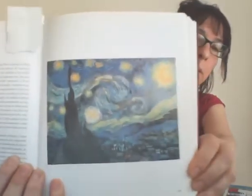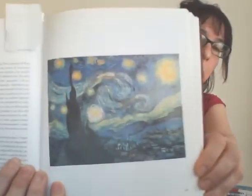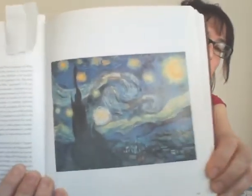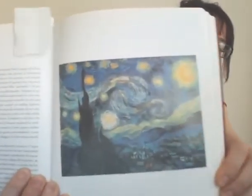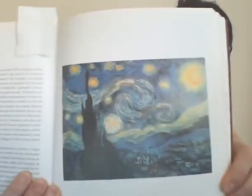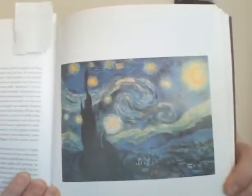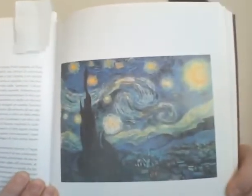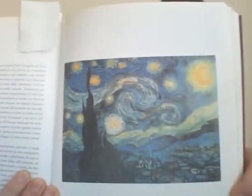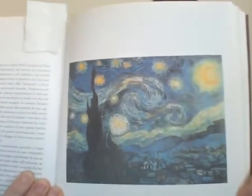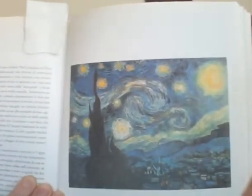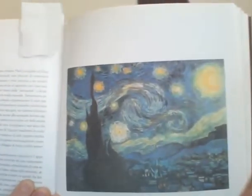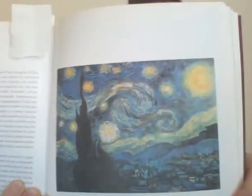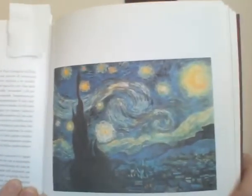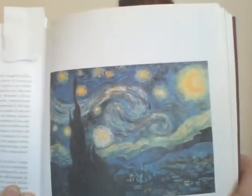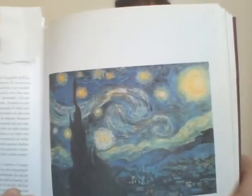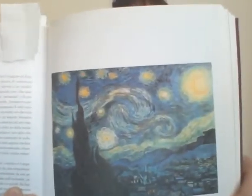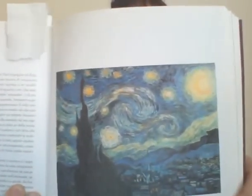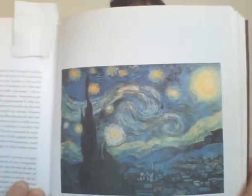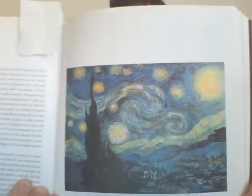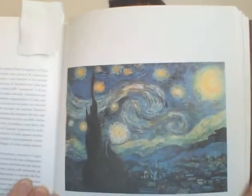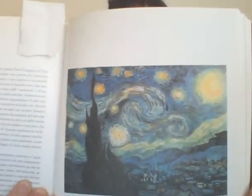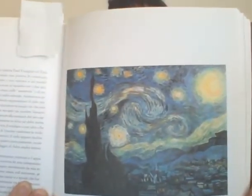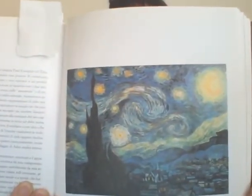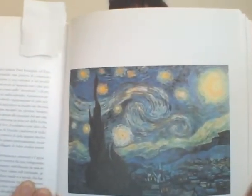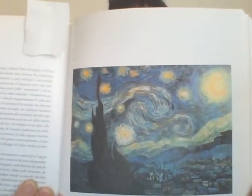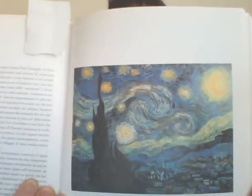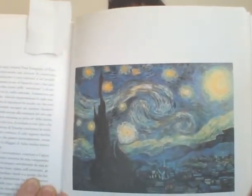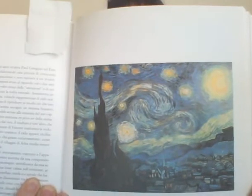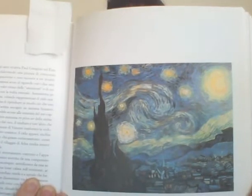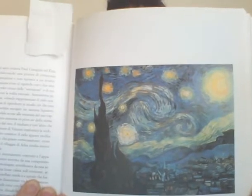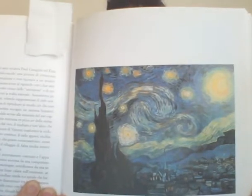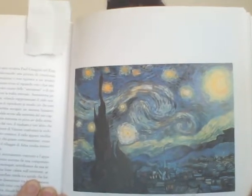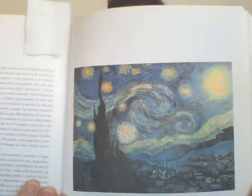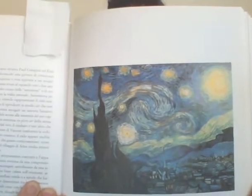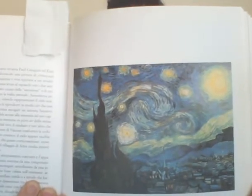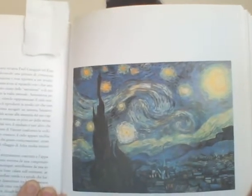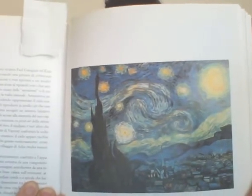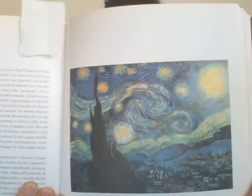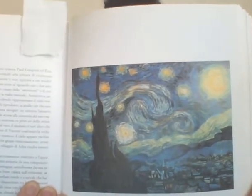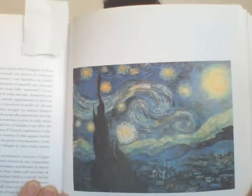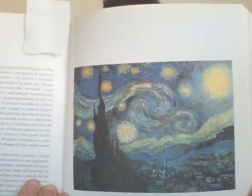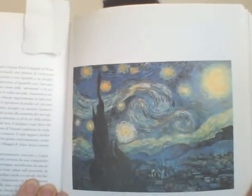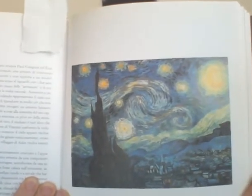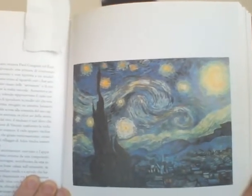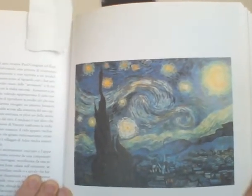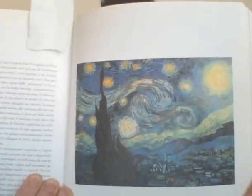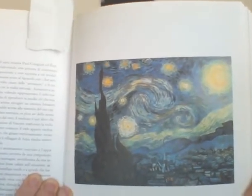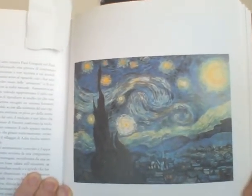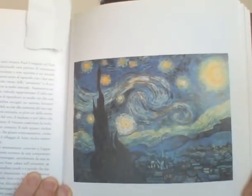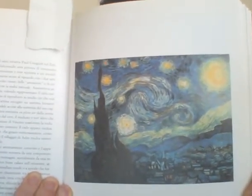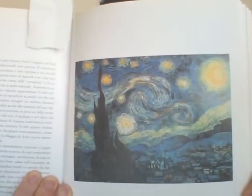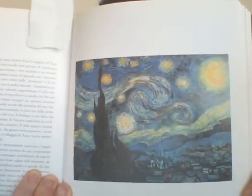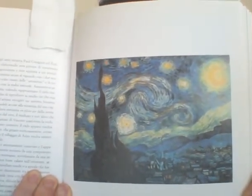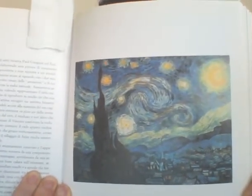questo è un cielo di notte blu giallo